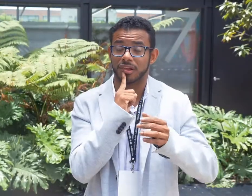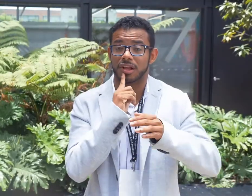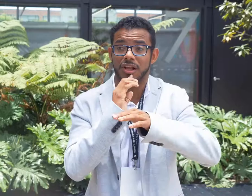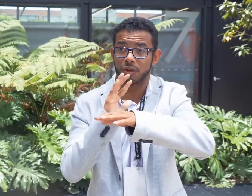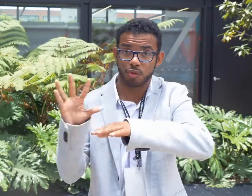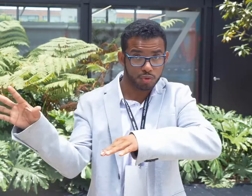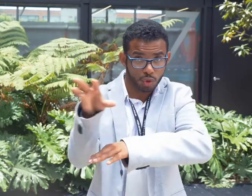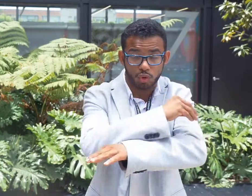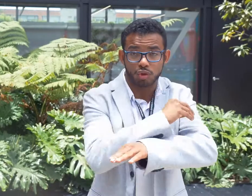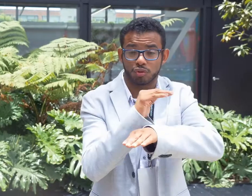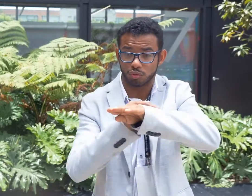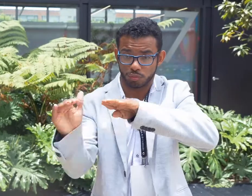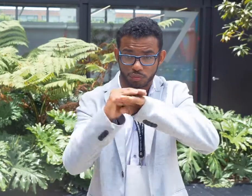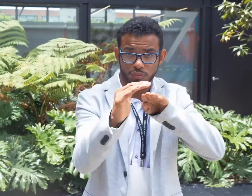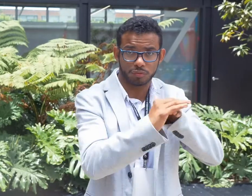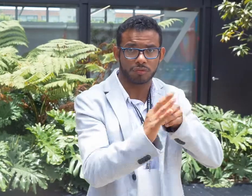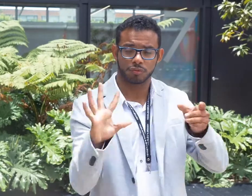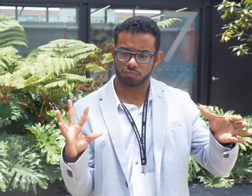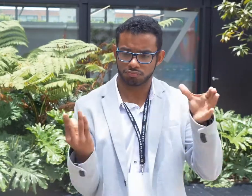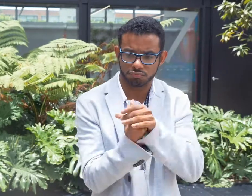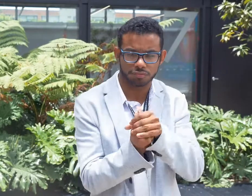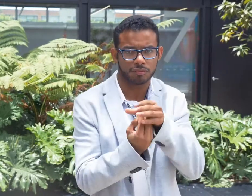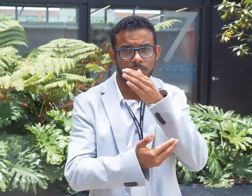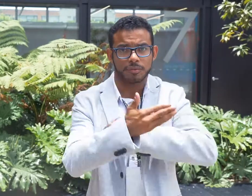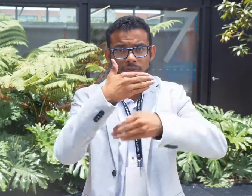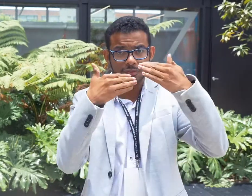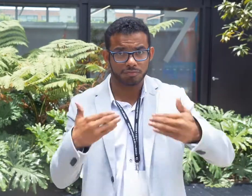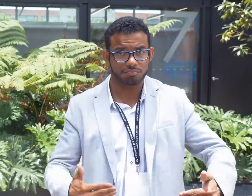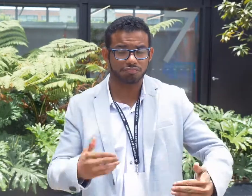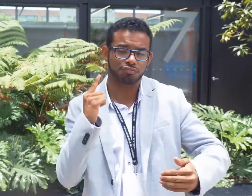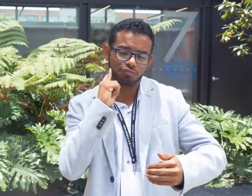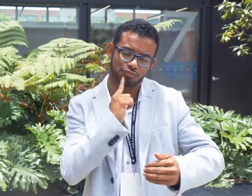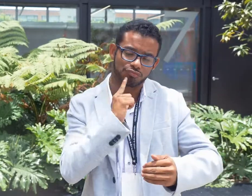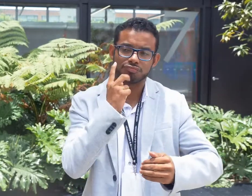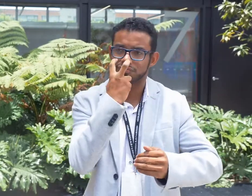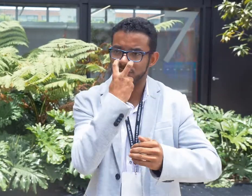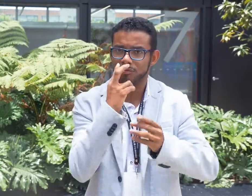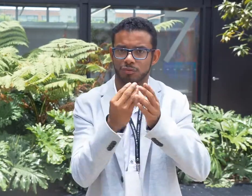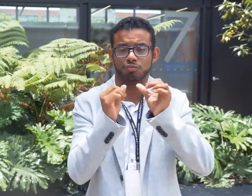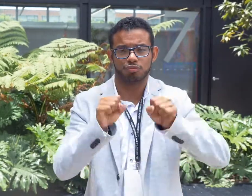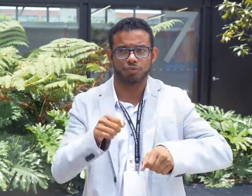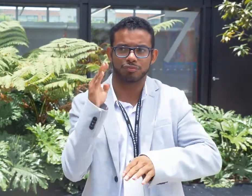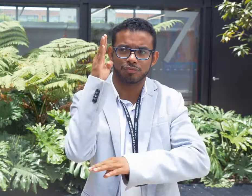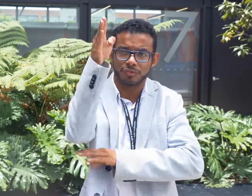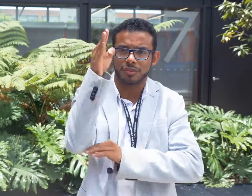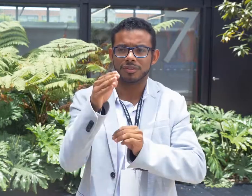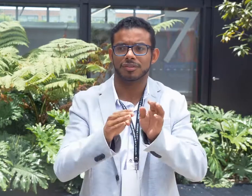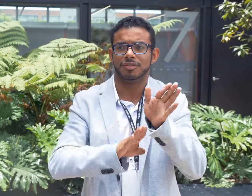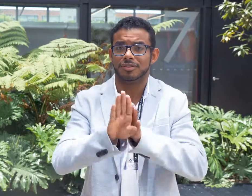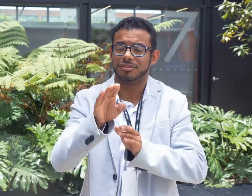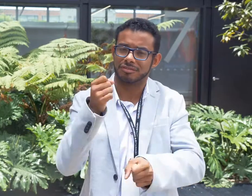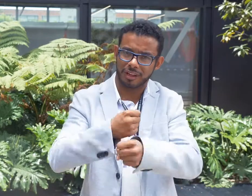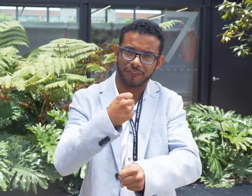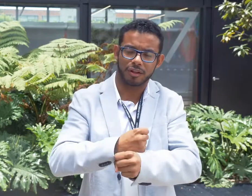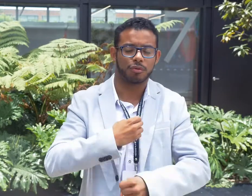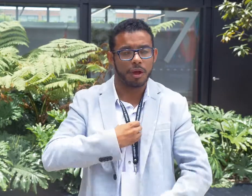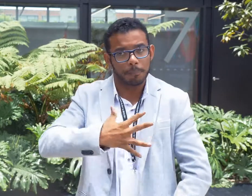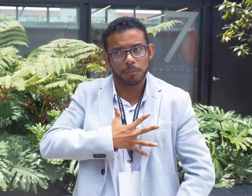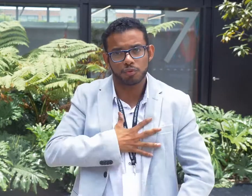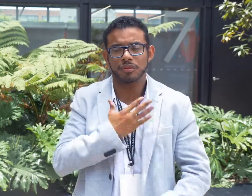Invito a todos los sordos para que se integren a los cursos de ciudadanía digital y así puedan participar. Aprovechemos todos